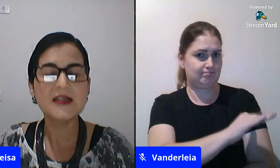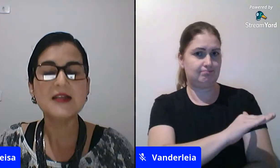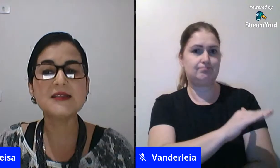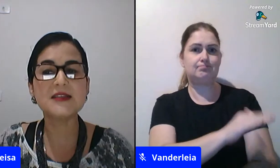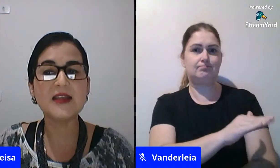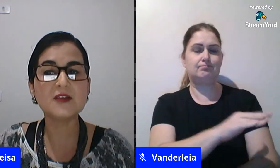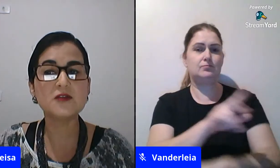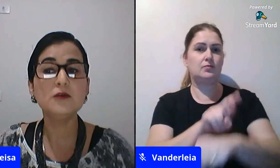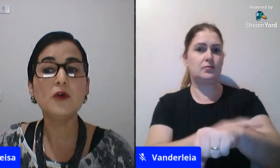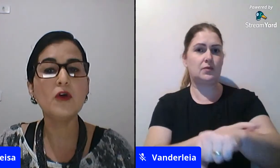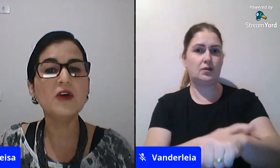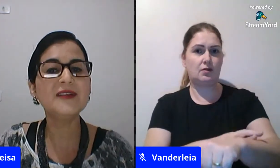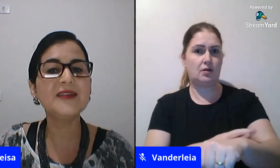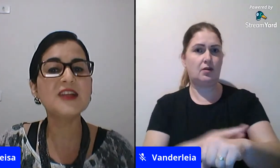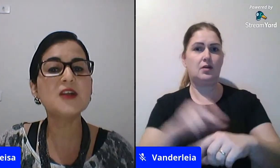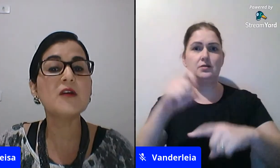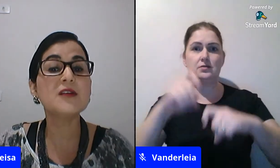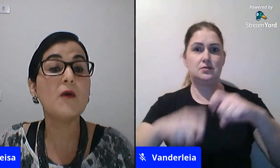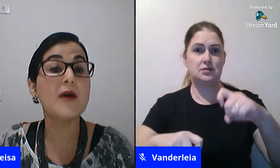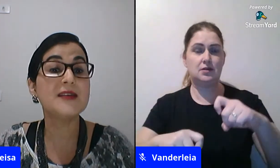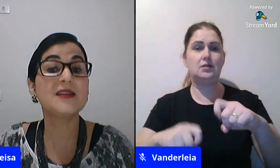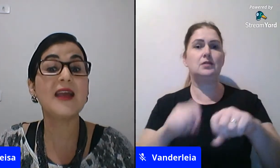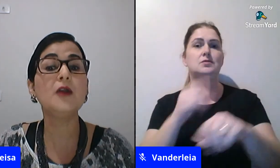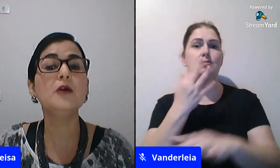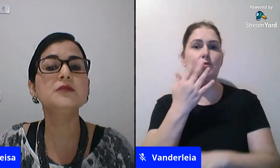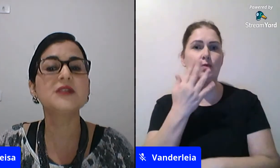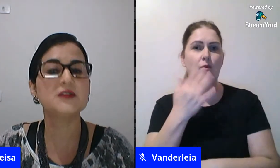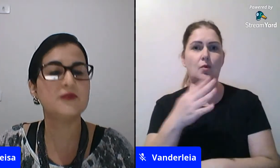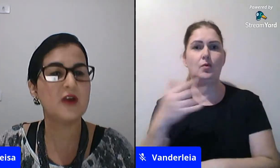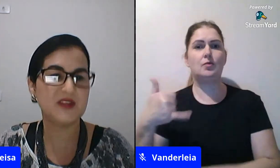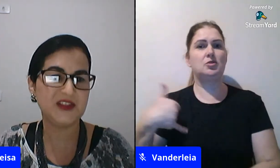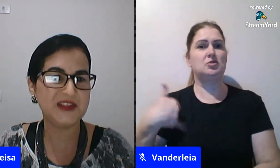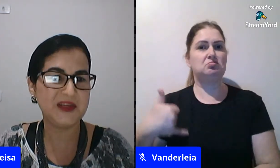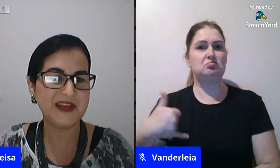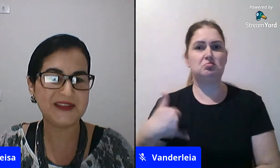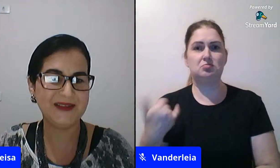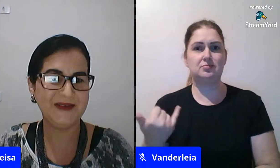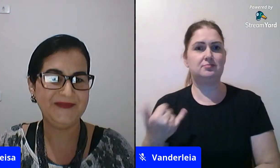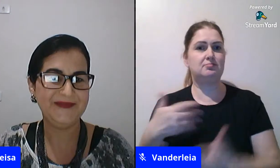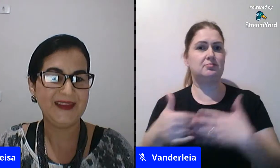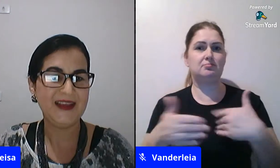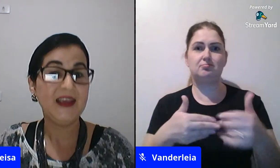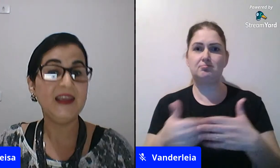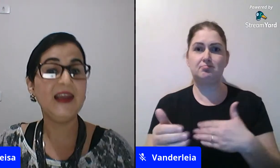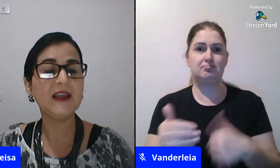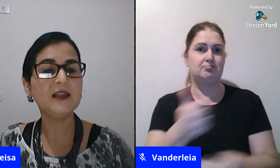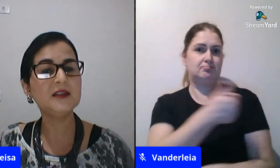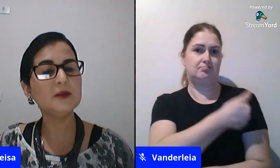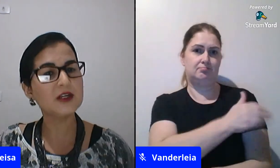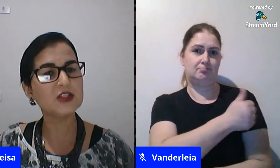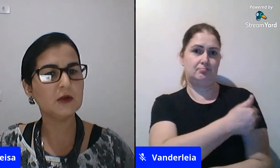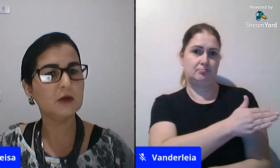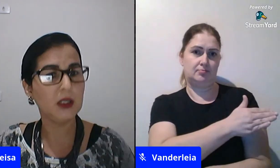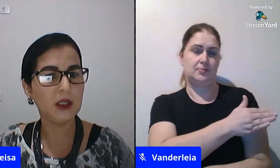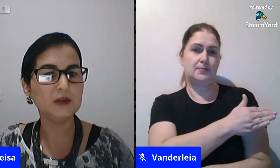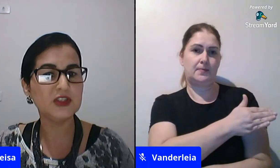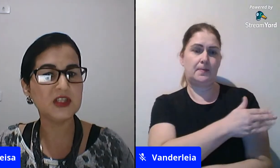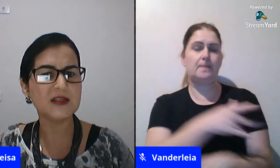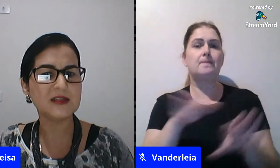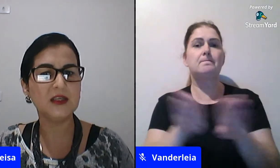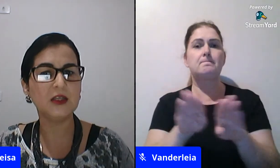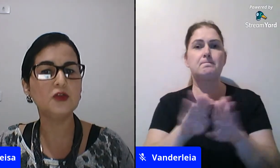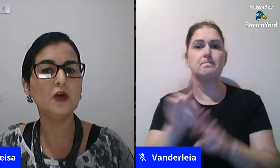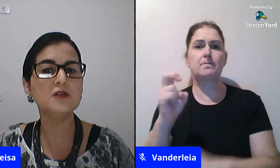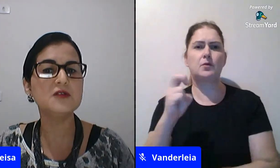raça, sexo, cor, idade e quaisquer outras formas de discriminação. E ainda, no artigo 5,